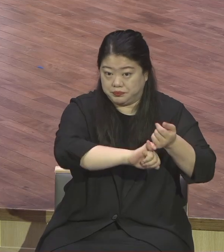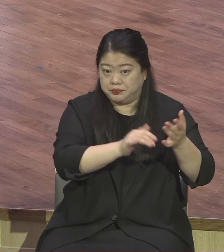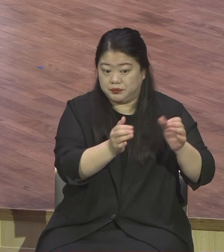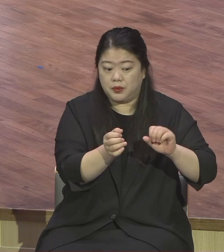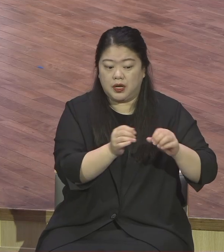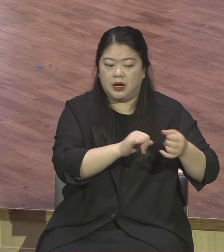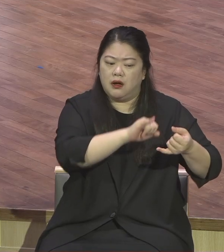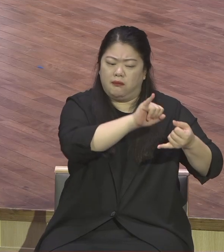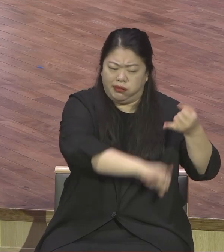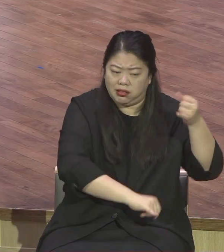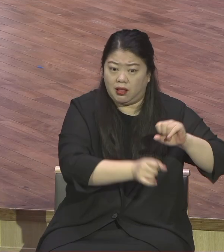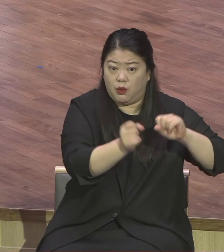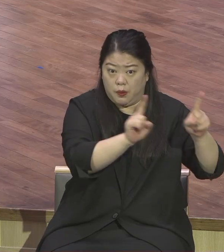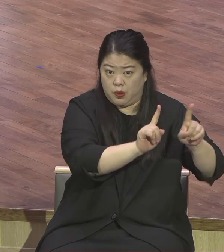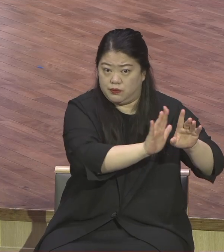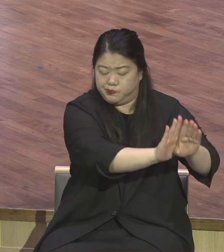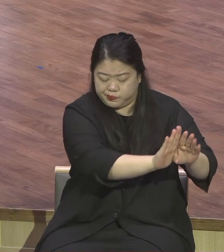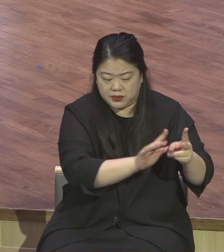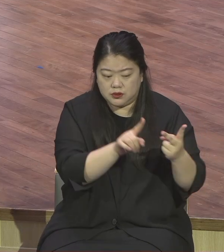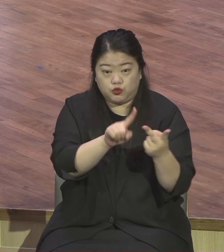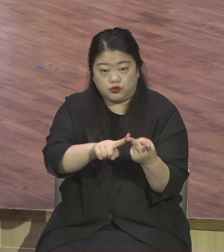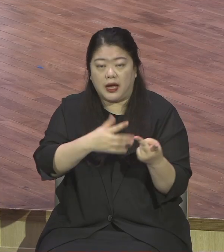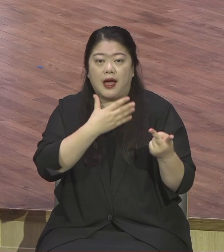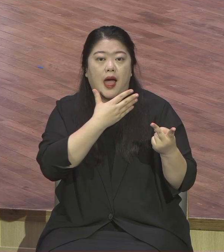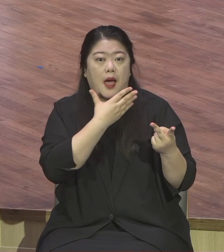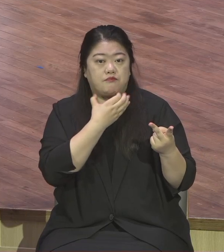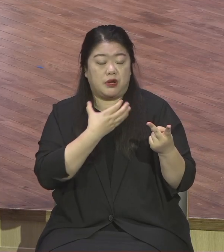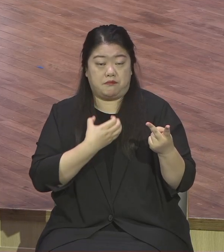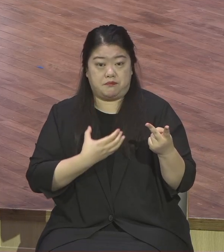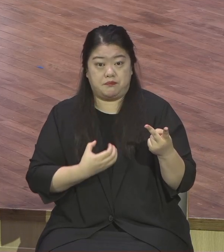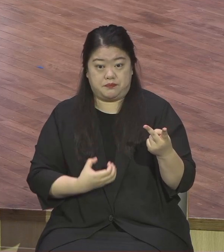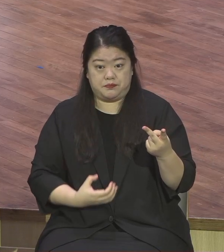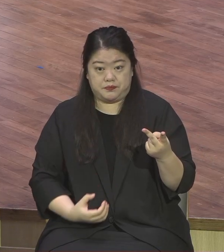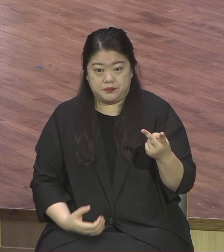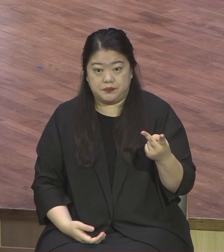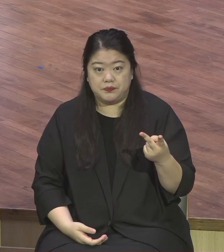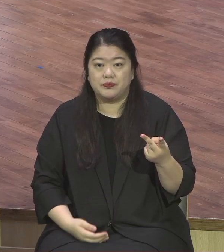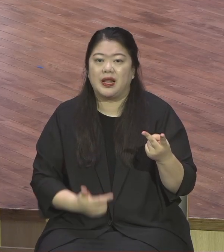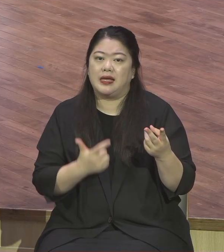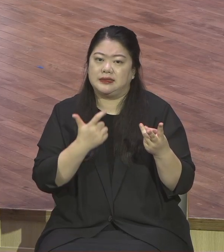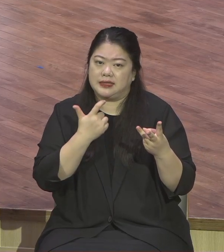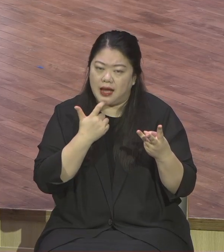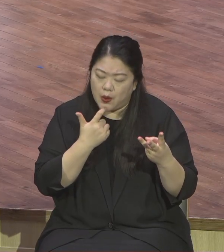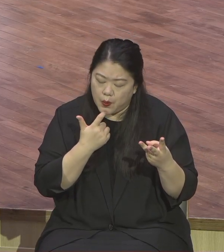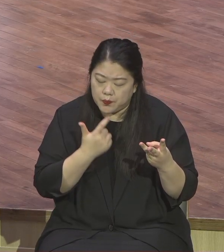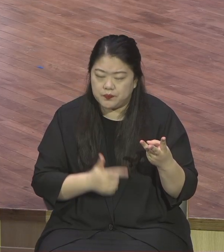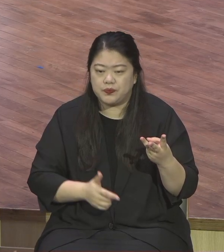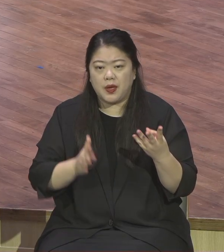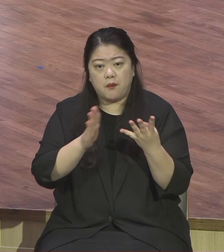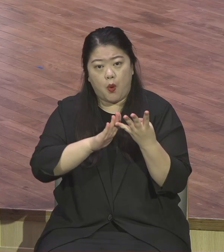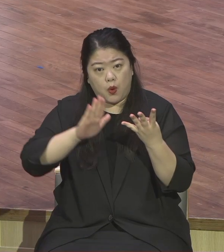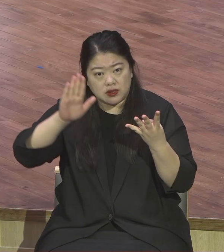그렇게 많이 주셨음을 보셨시오 아브라함 뿐만이요 야곱 모세 삼손